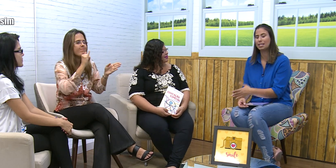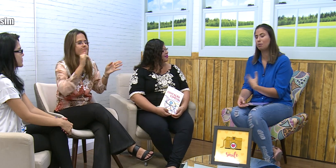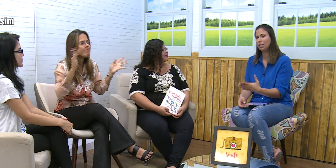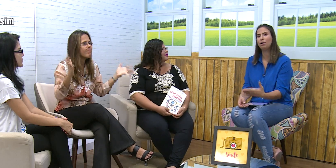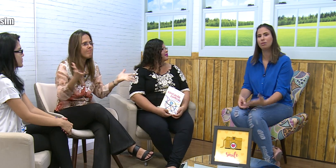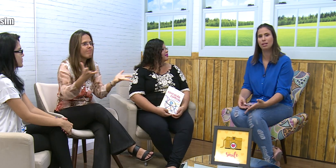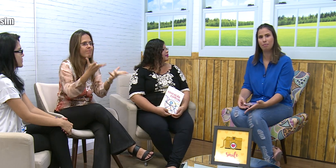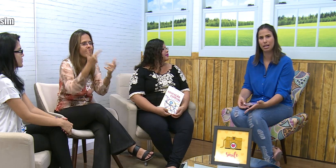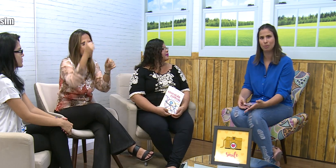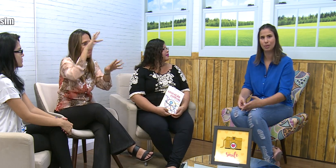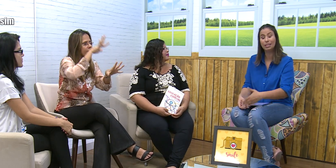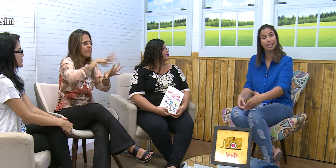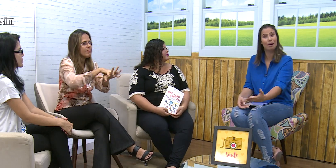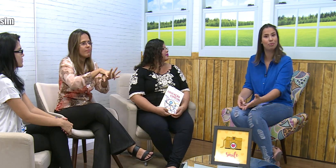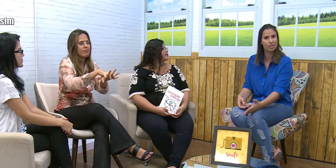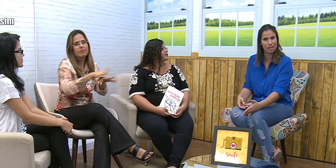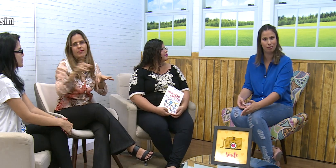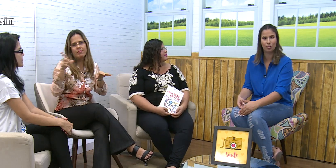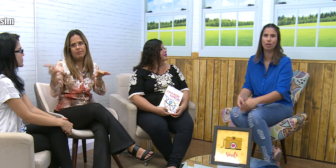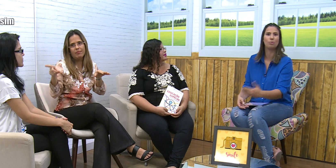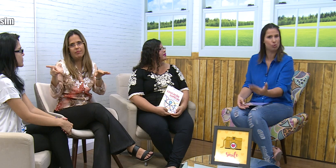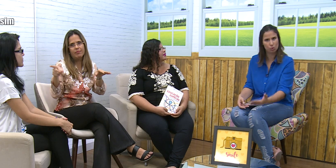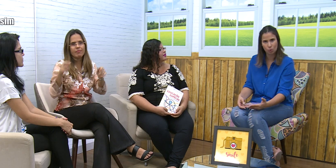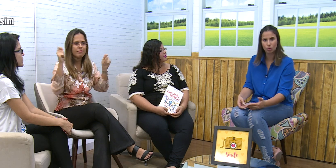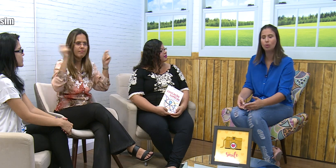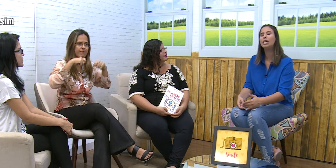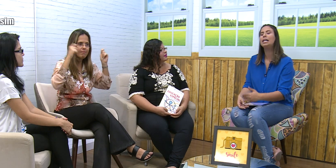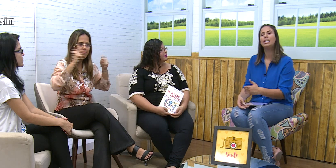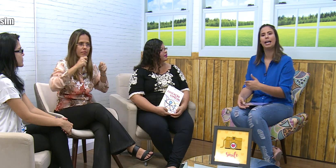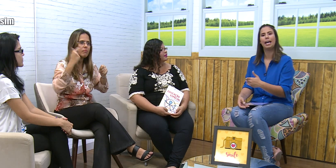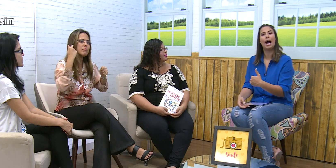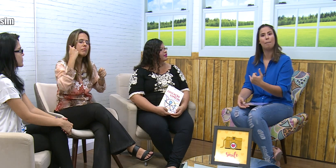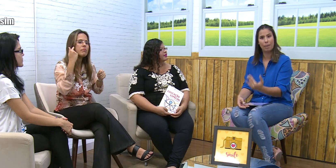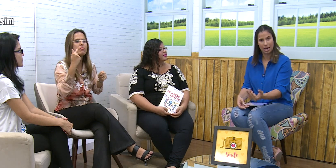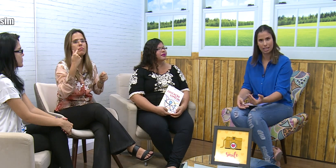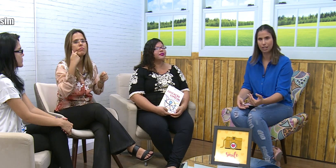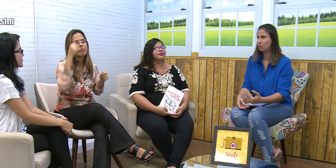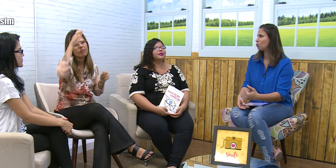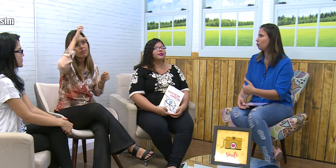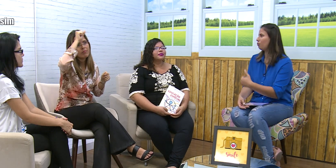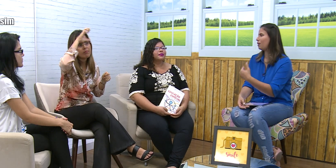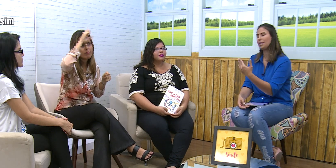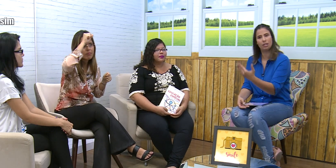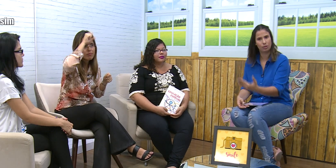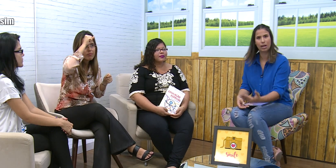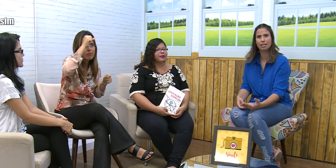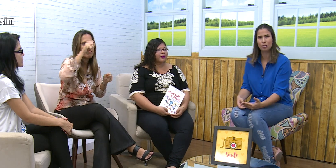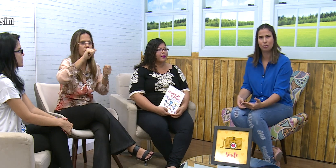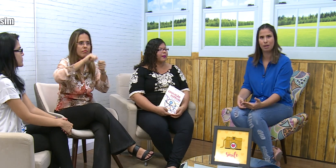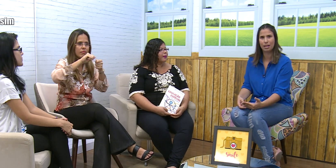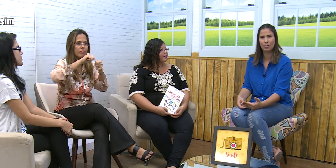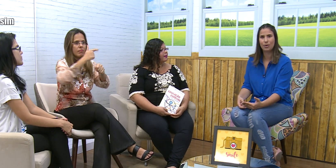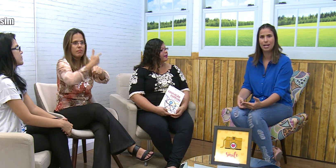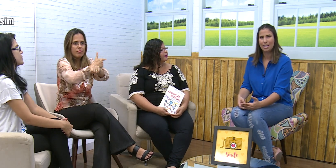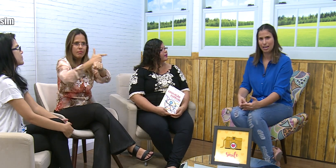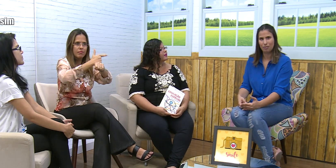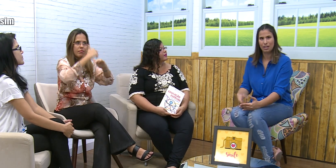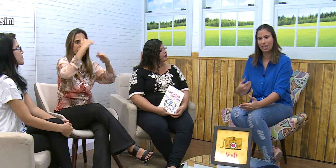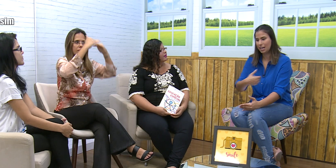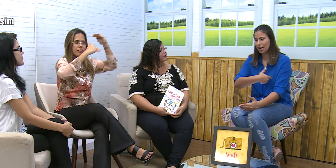sabe? De inclusão mesmo. De que é possível que um surdo aprenda, que um surdo faça uma educação superior. Enfim, que ele